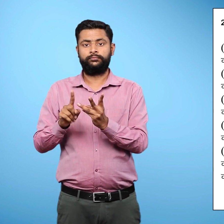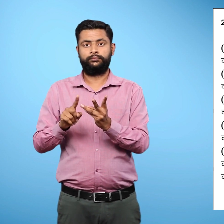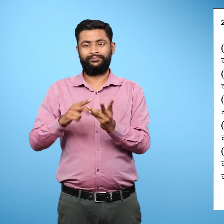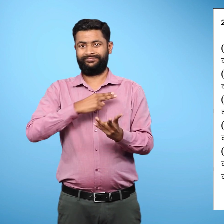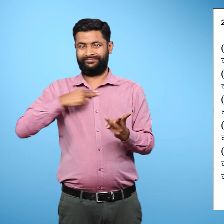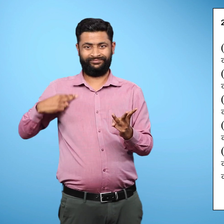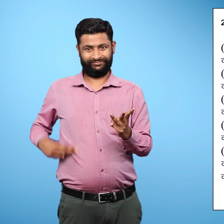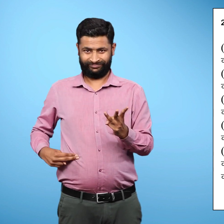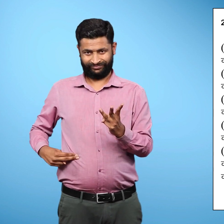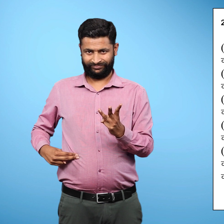चीन